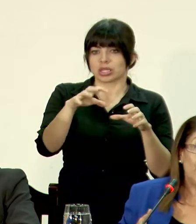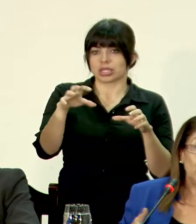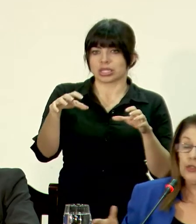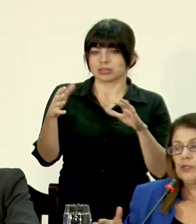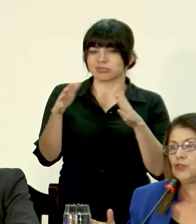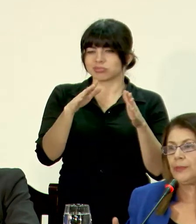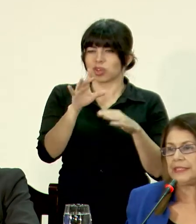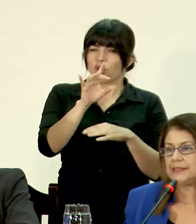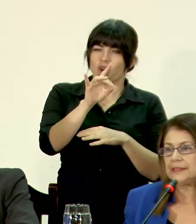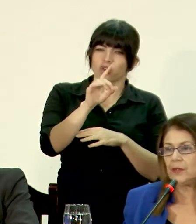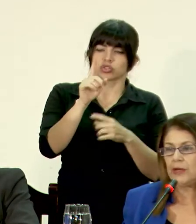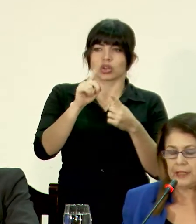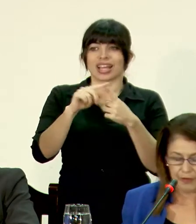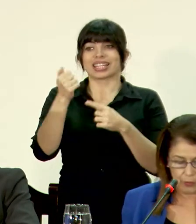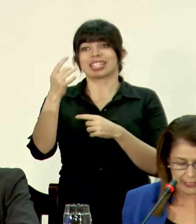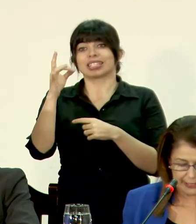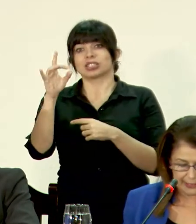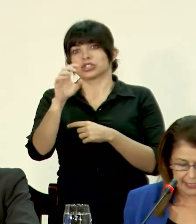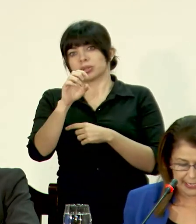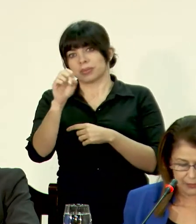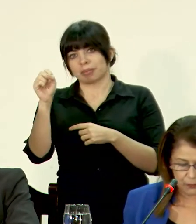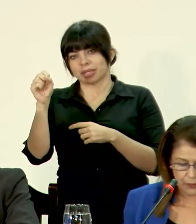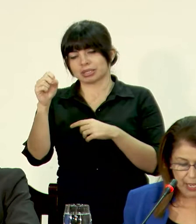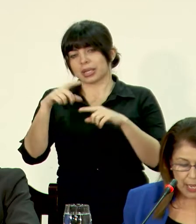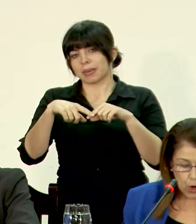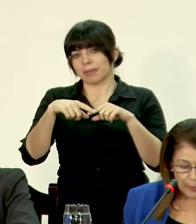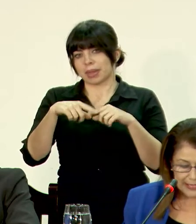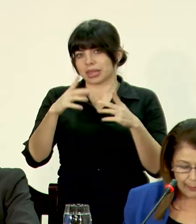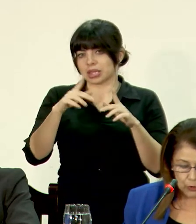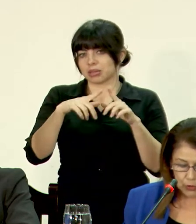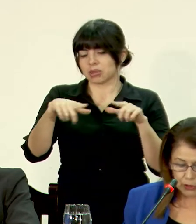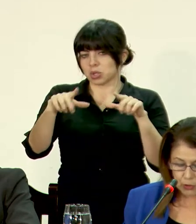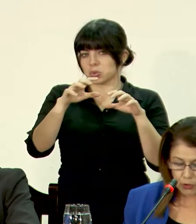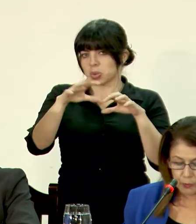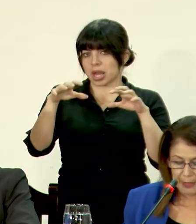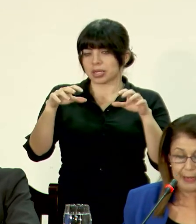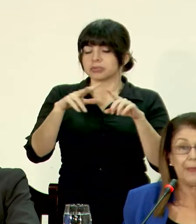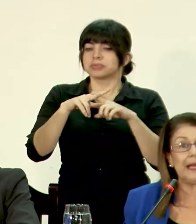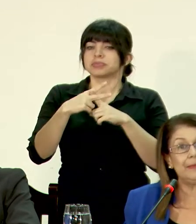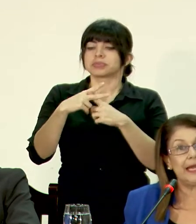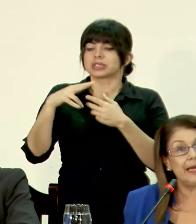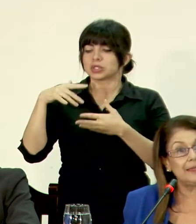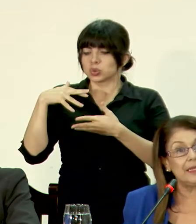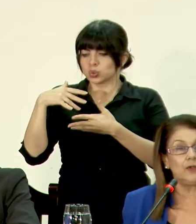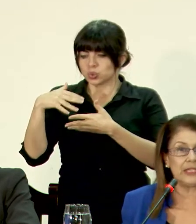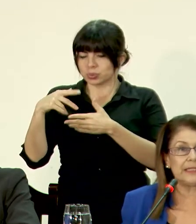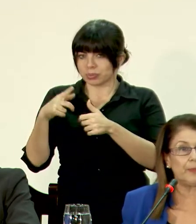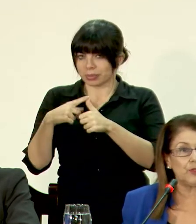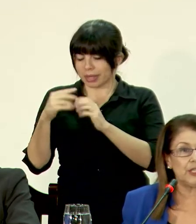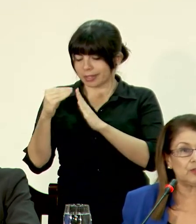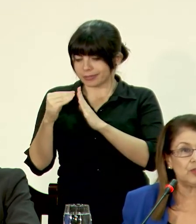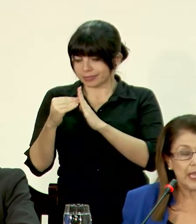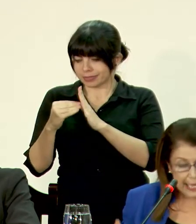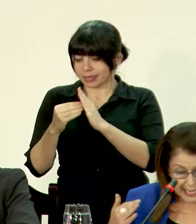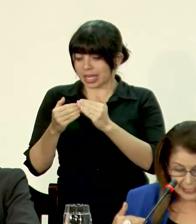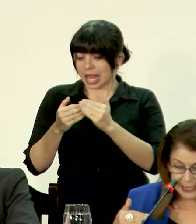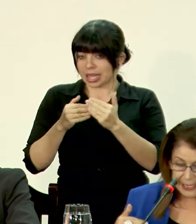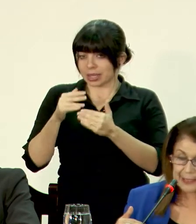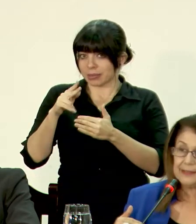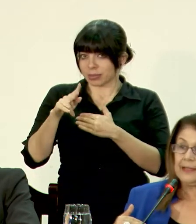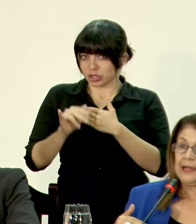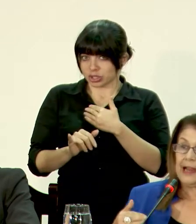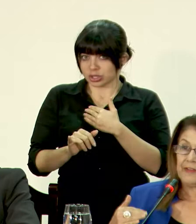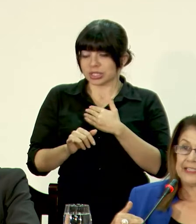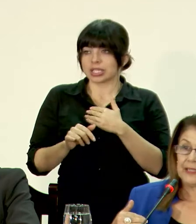tardar entre 8 y 18 meses, según la dificultad del caso. Comenzamos con los estudios preliminares y los anteproyectos. Y